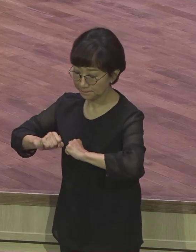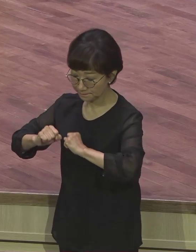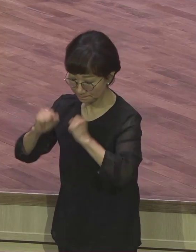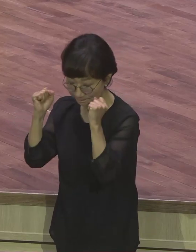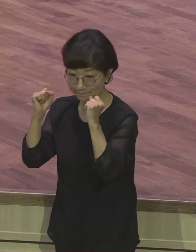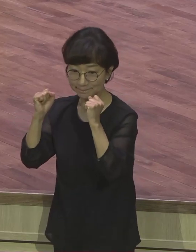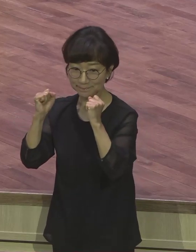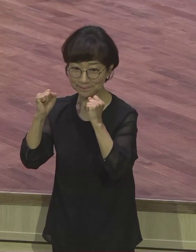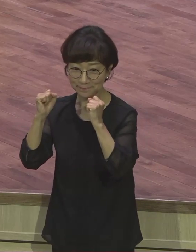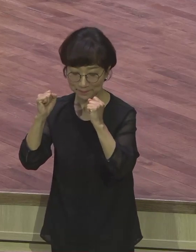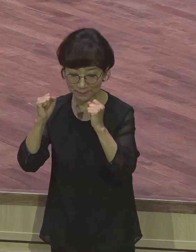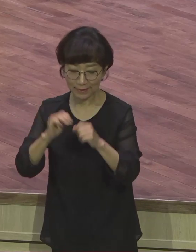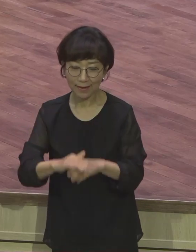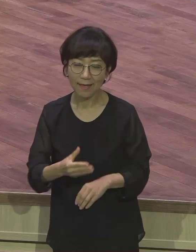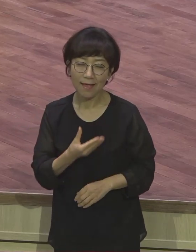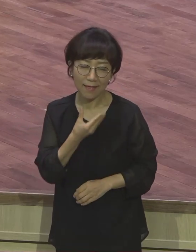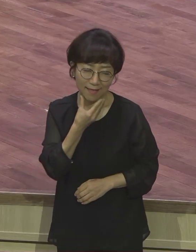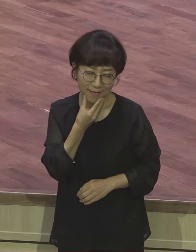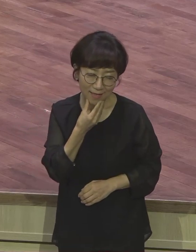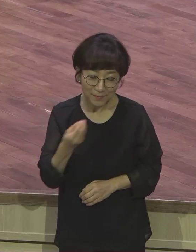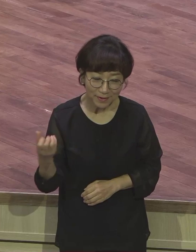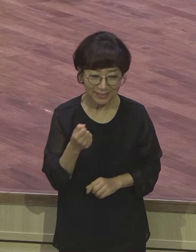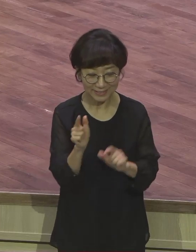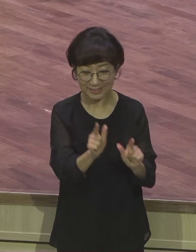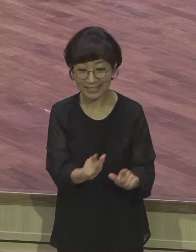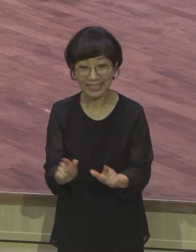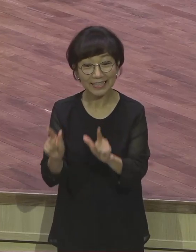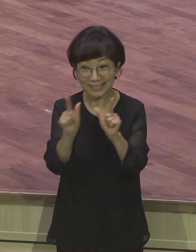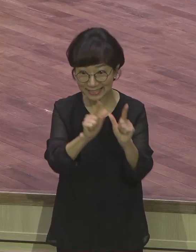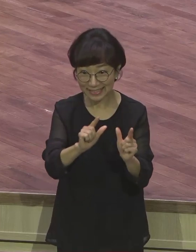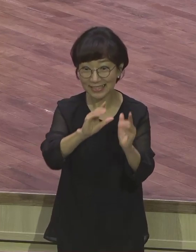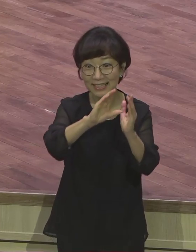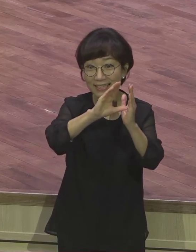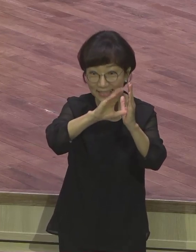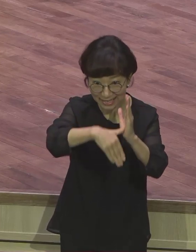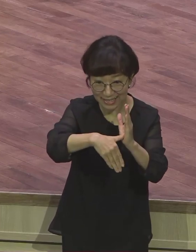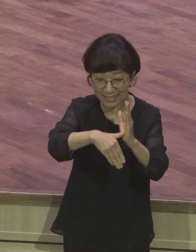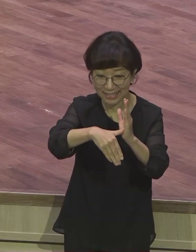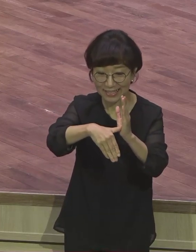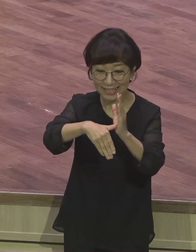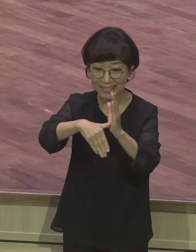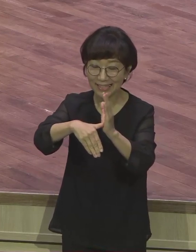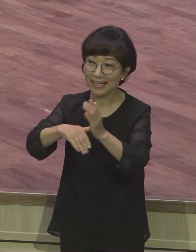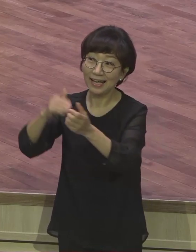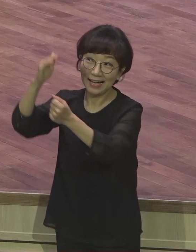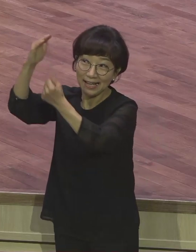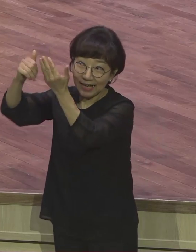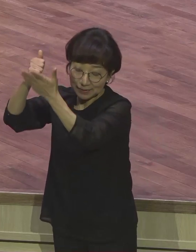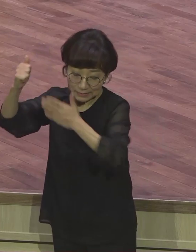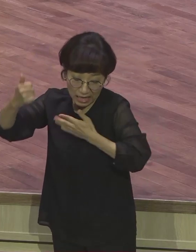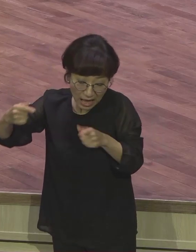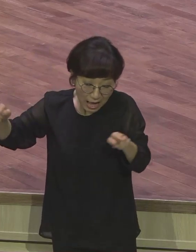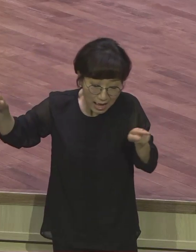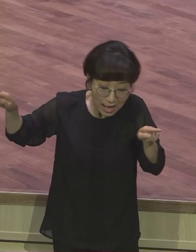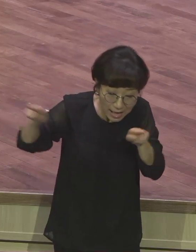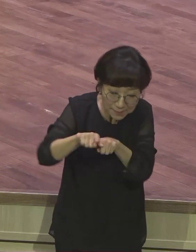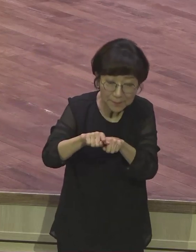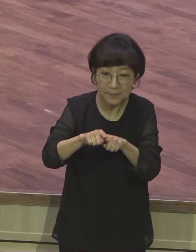정말로 행복의 출발점이 시작하면 하나님이 위드 프린시퍼를 함께 하심을 여러분 체험하게 될 줄로